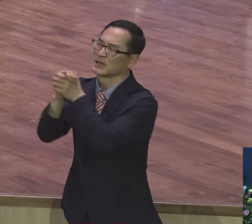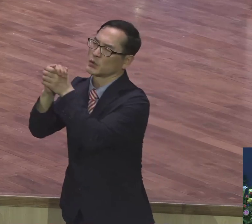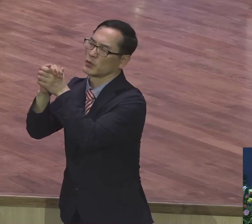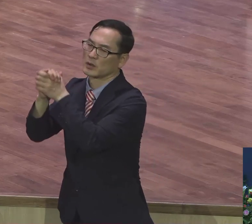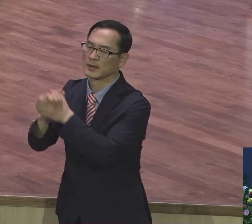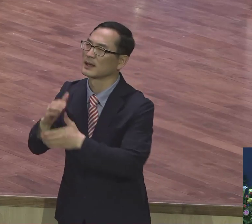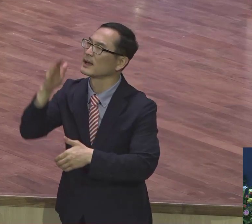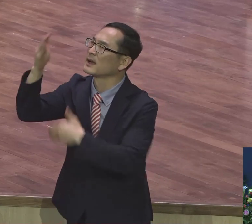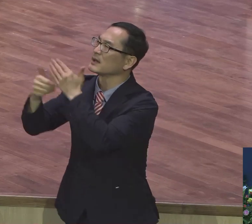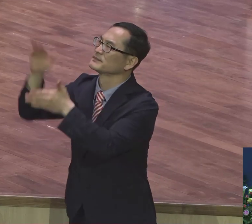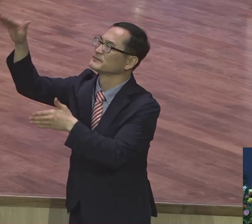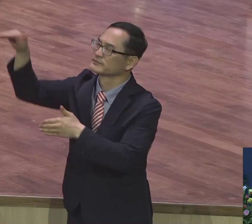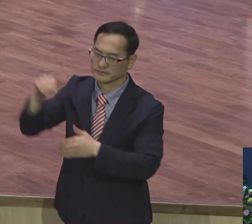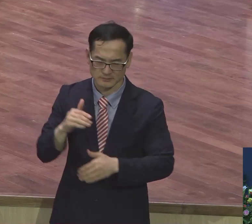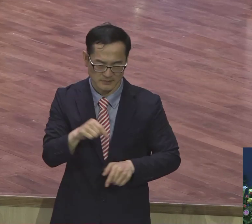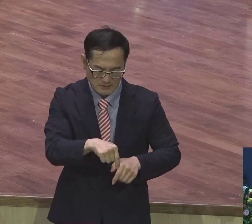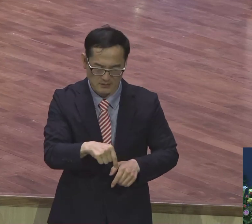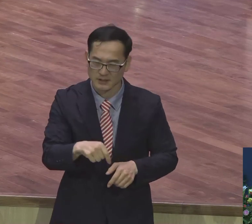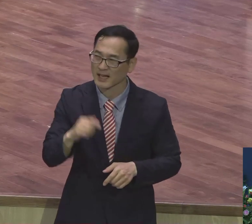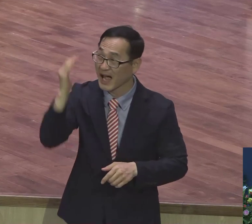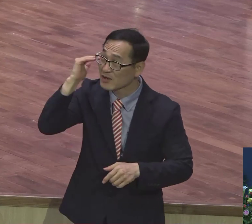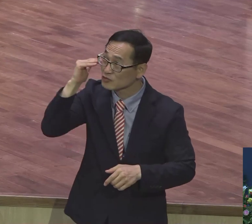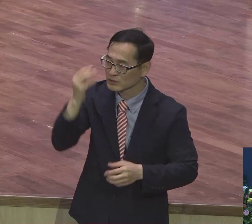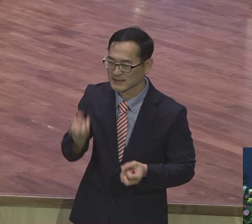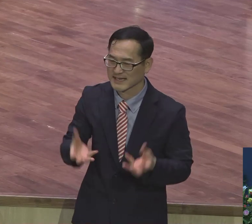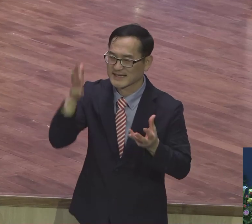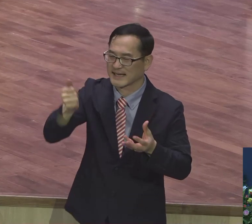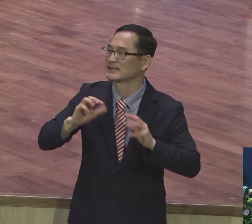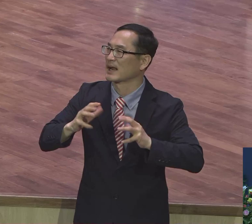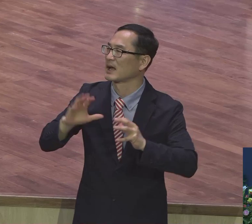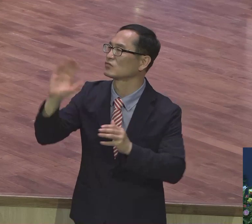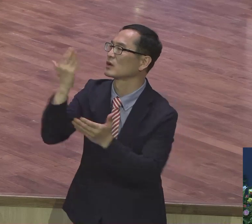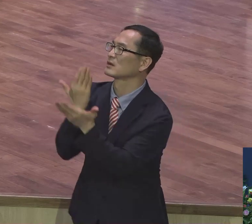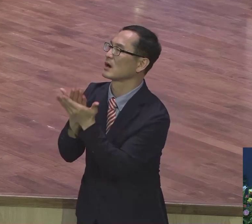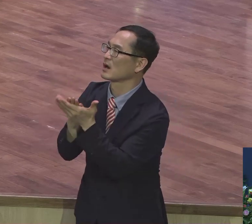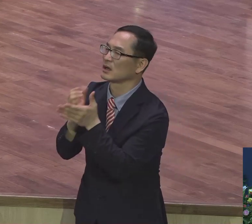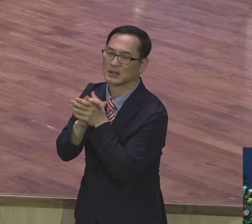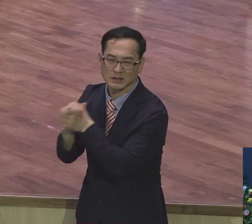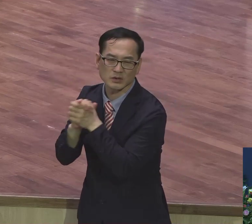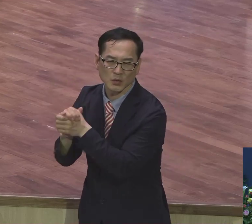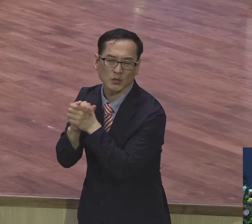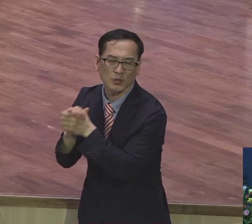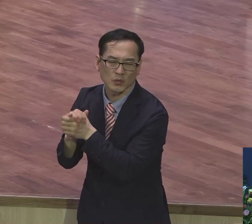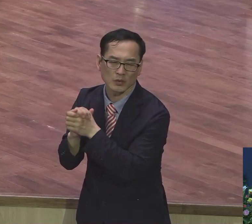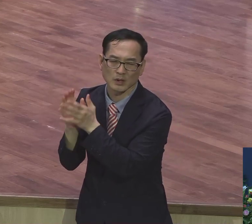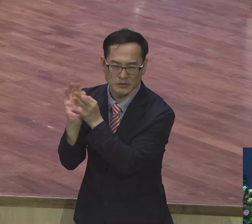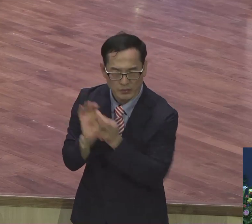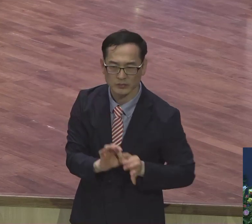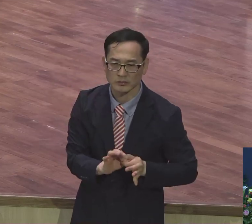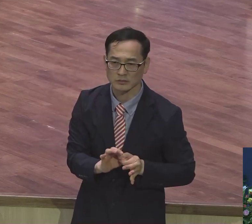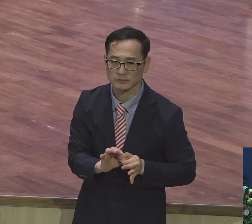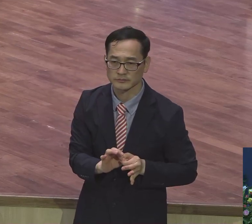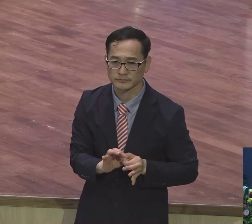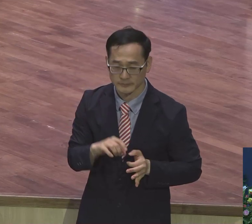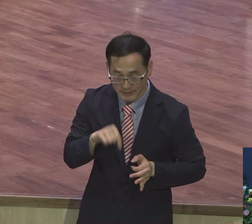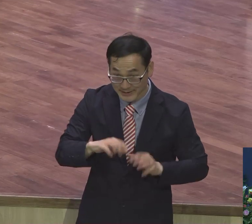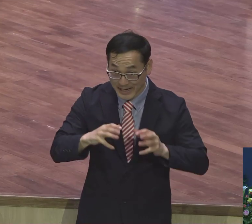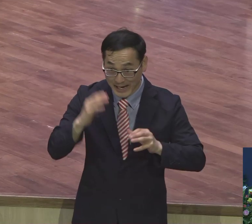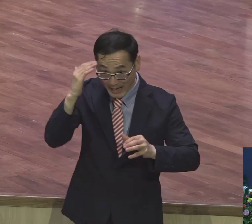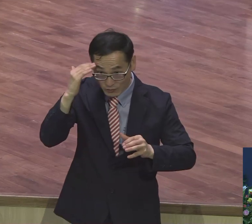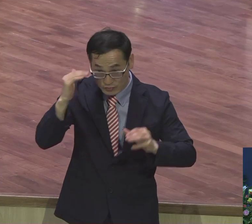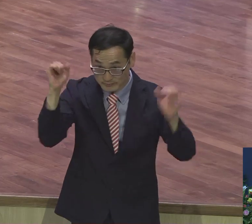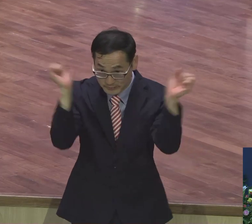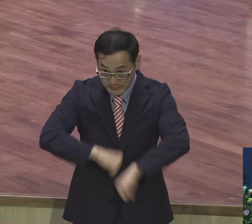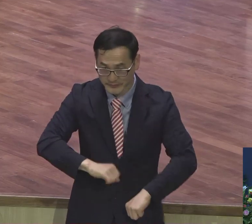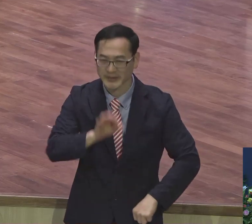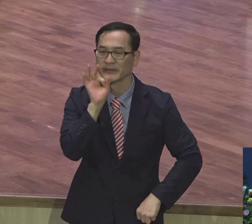하나님 극한으로 몰아쳐가지고 하나님 제사양 나라 된 증거를 보여줄 줄 믿습니다. 이 나라는 절대 망할 나라가 아니에요.